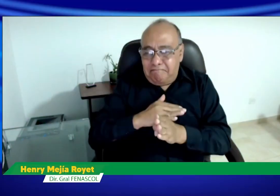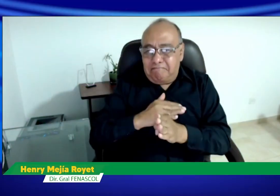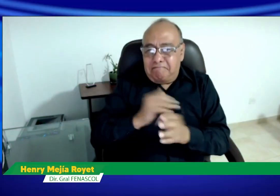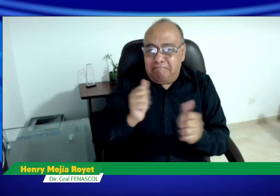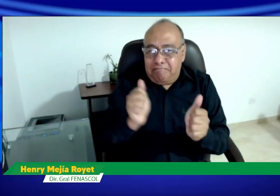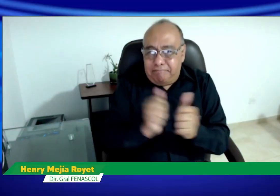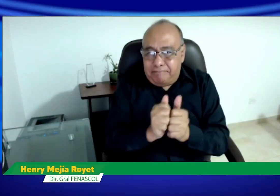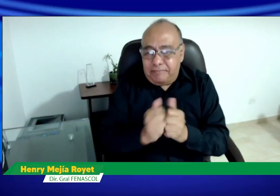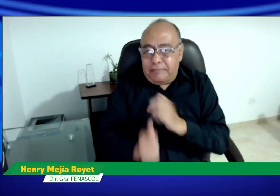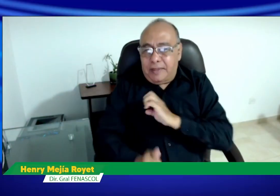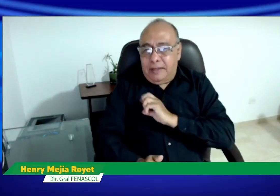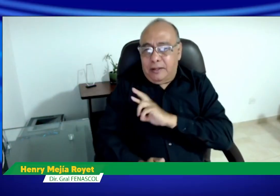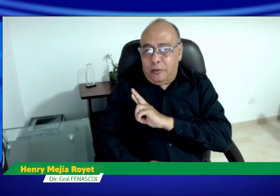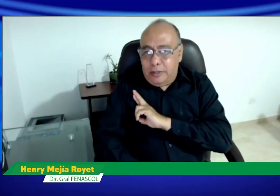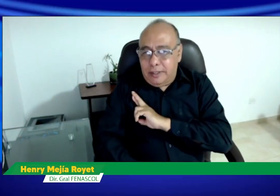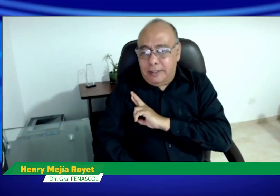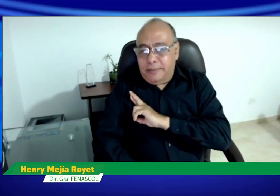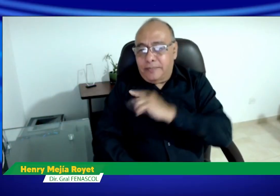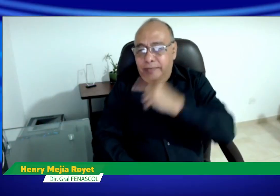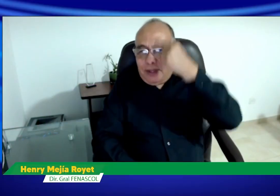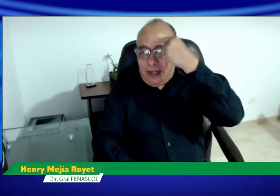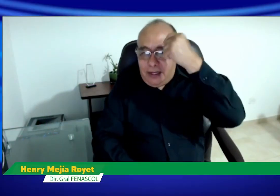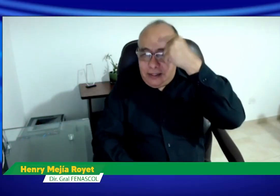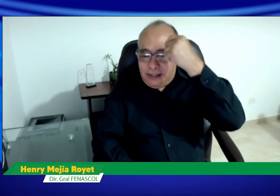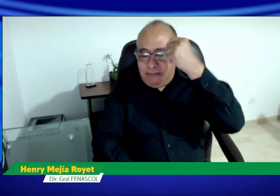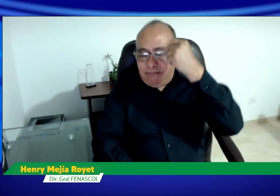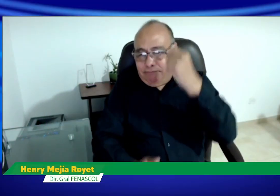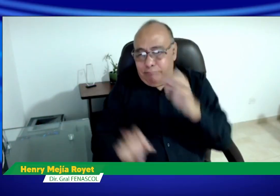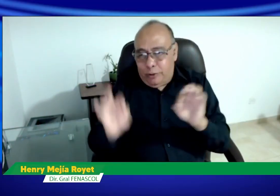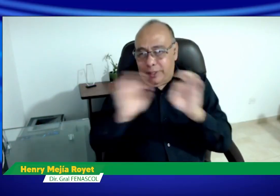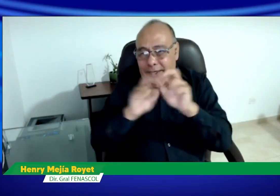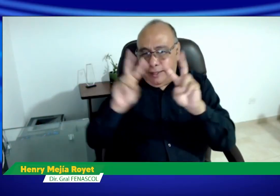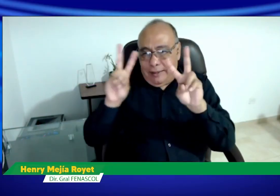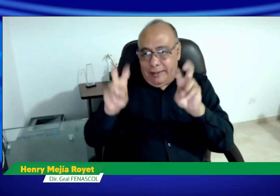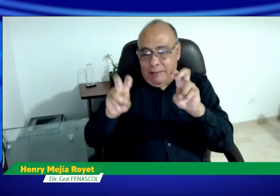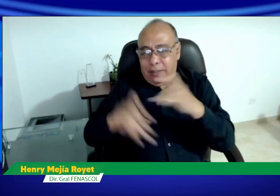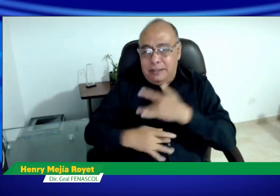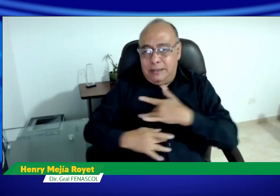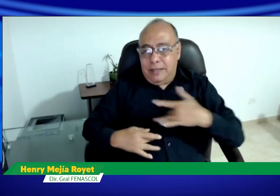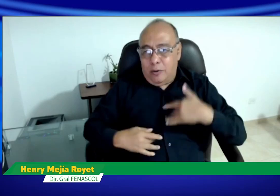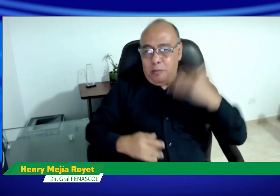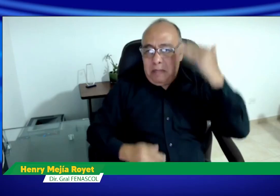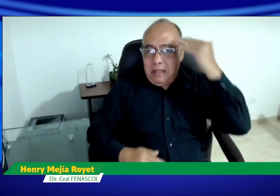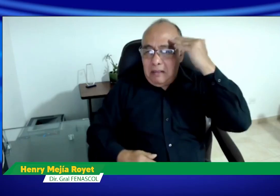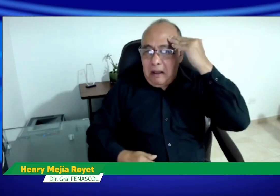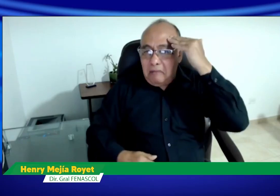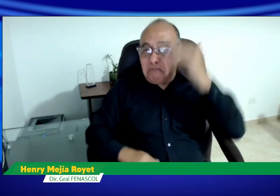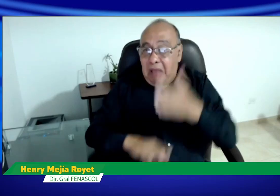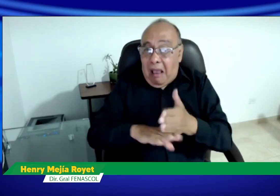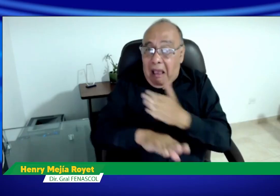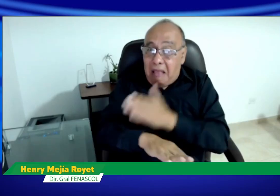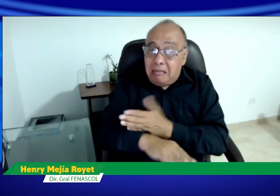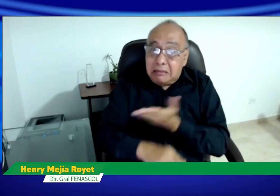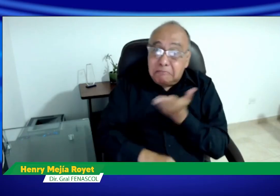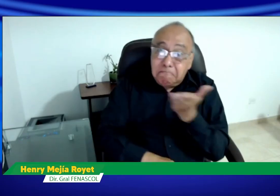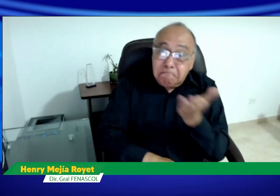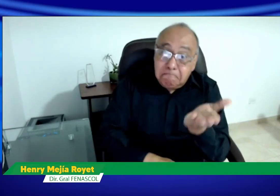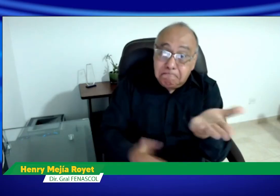Vamos a continuar entonces con nuestro segundo segmento con Edith y con Aris Leidy, hablando acerca de